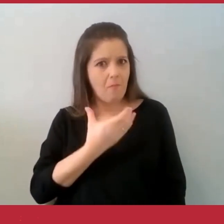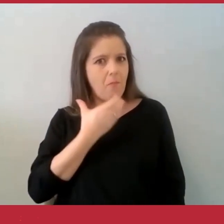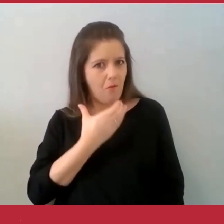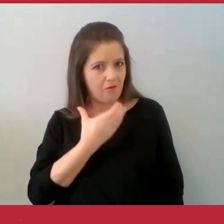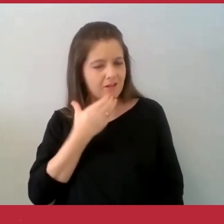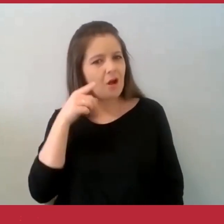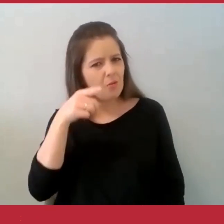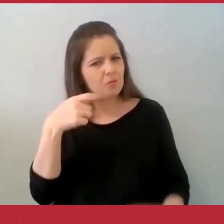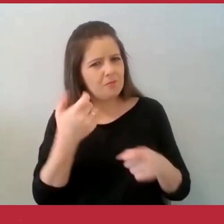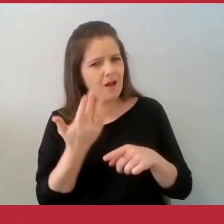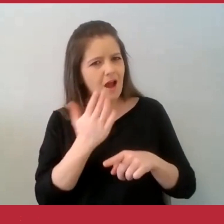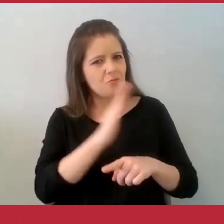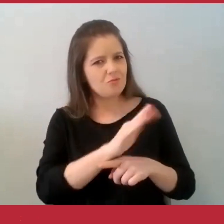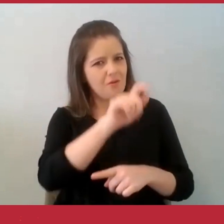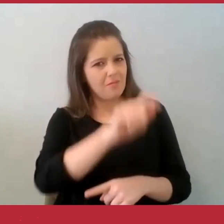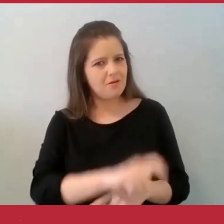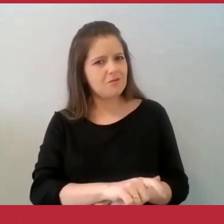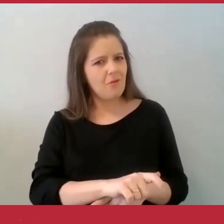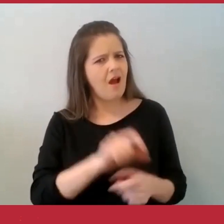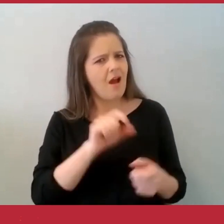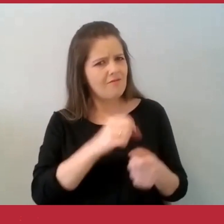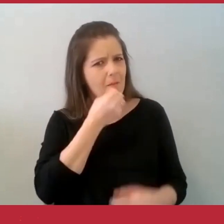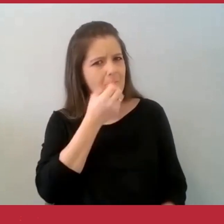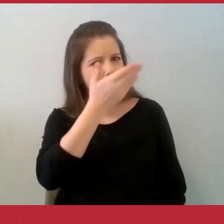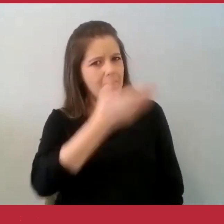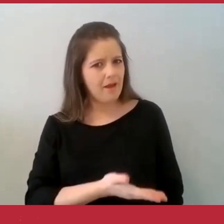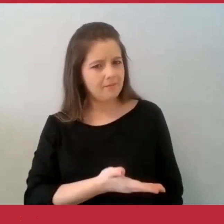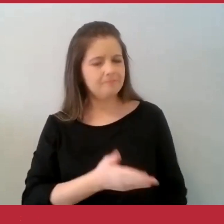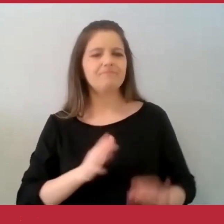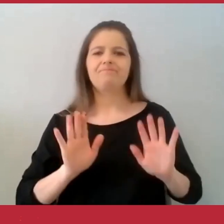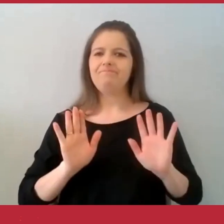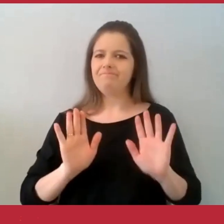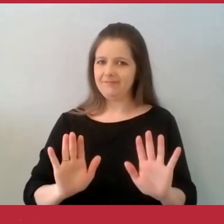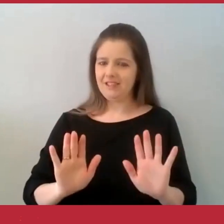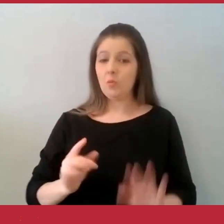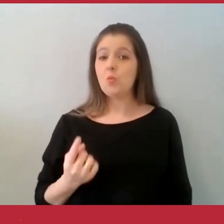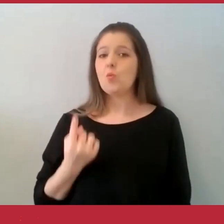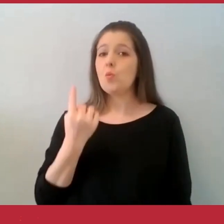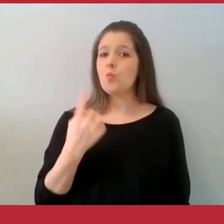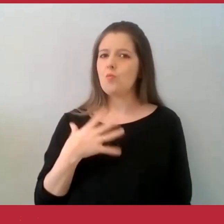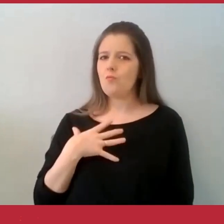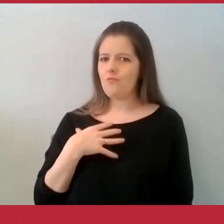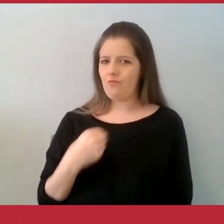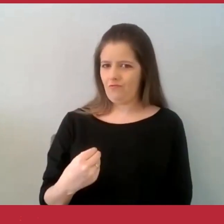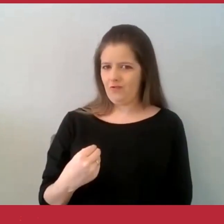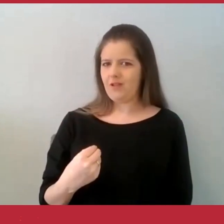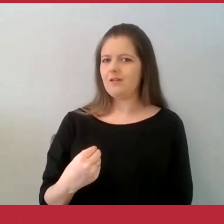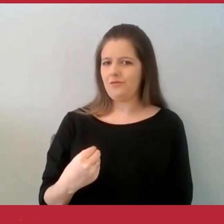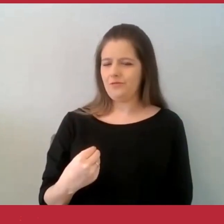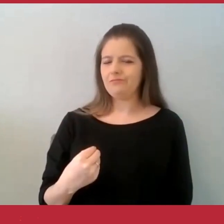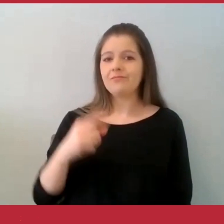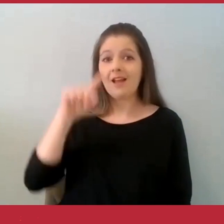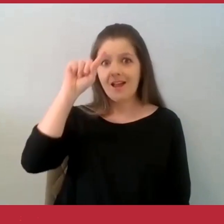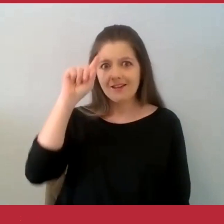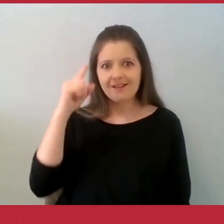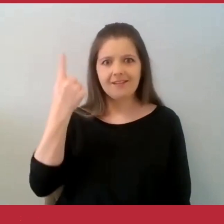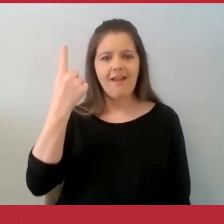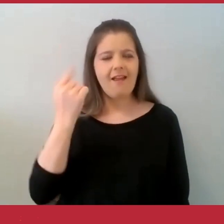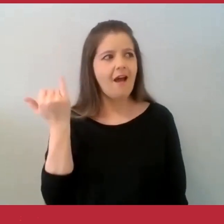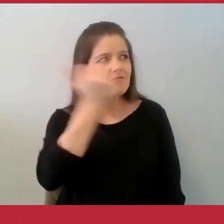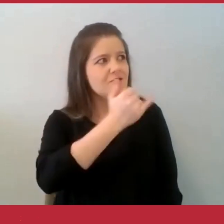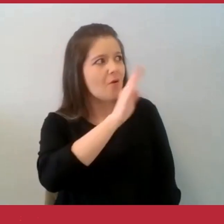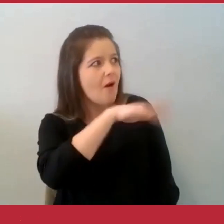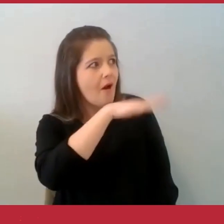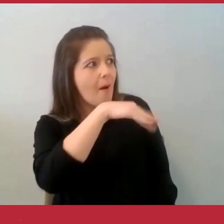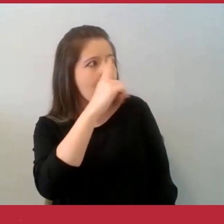bem para alguém. Então, um dos filhos da dona Joana teve uma ideia. Mãe, já que